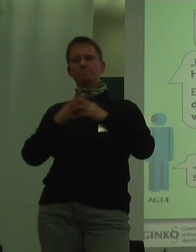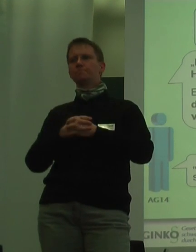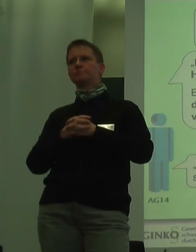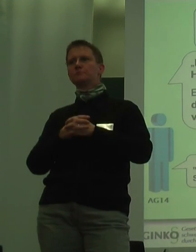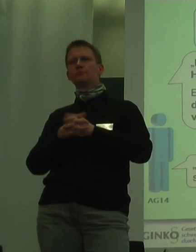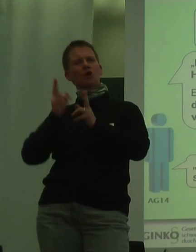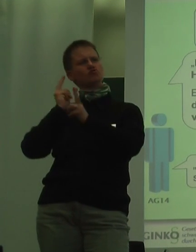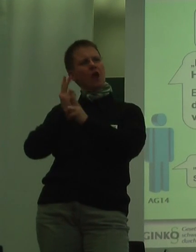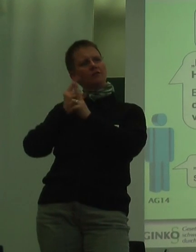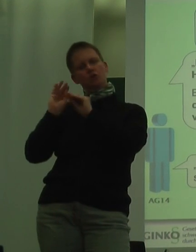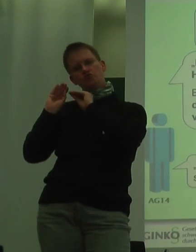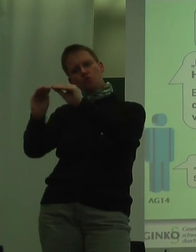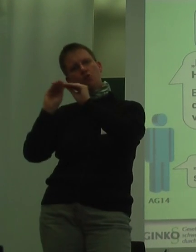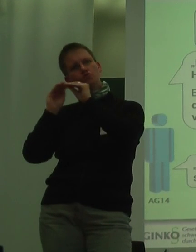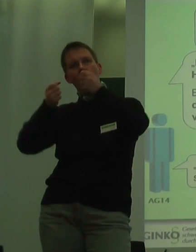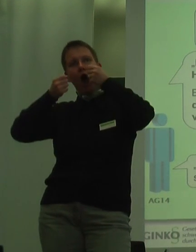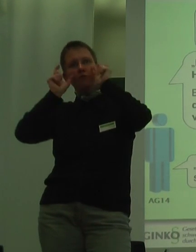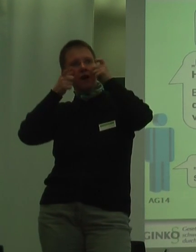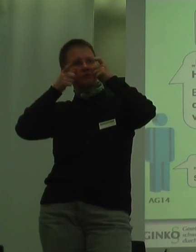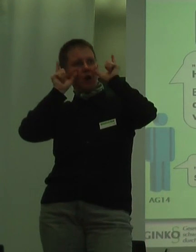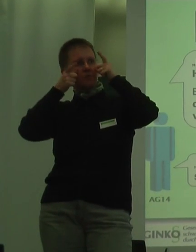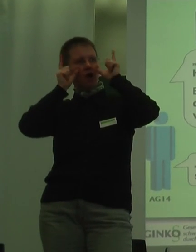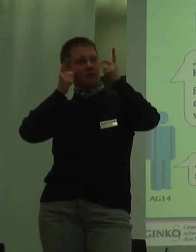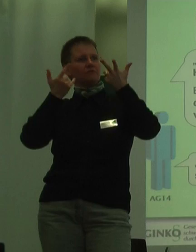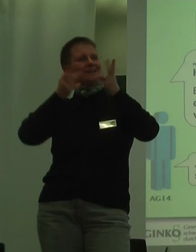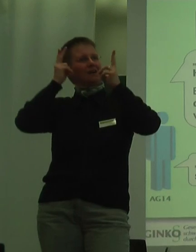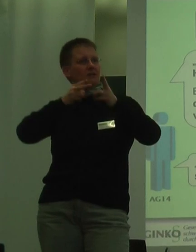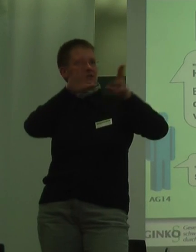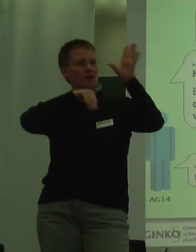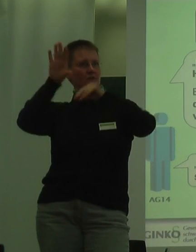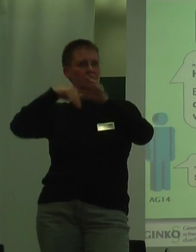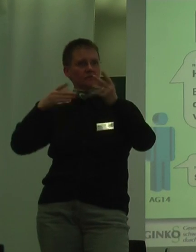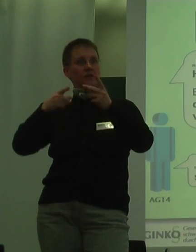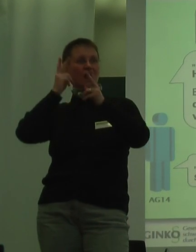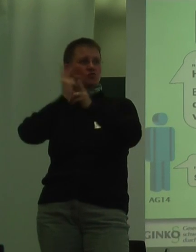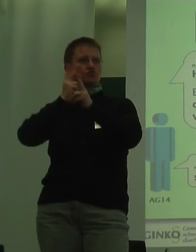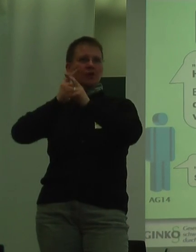ständiges Schulen und Aufmerksam machen auf Dinge, wie sie richtig zu Randhaben sind. Das ist eine ständige Kommunikation.